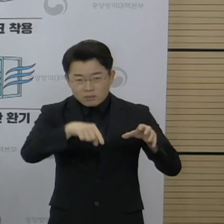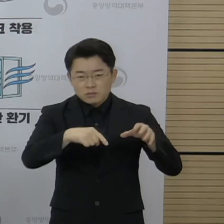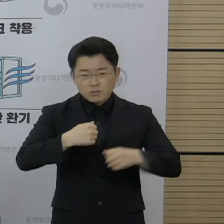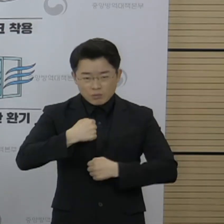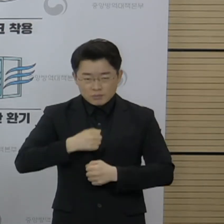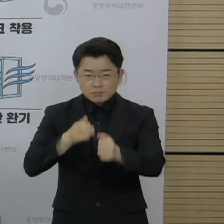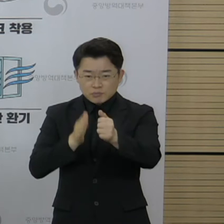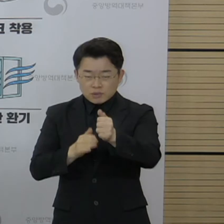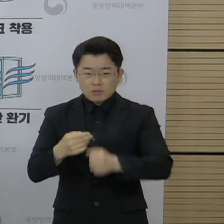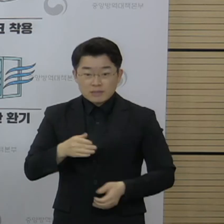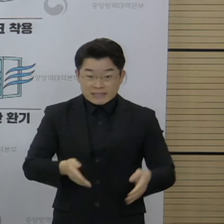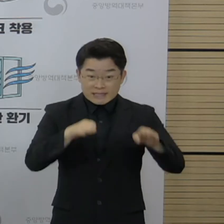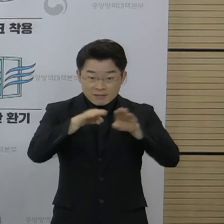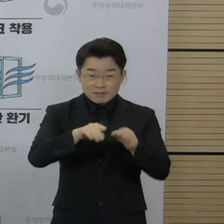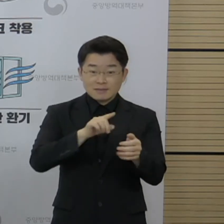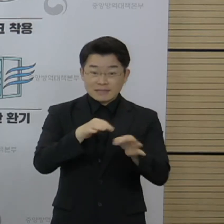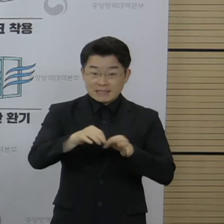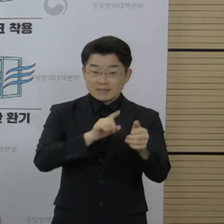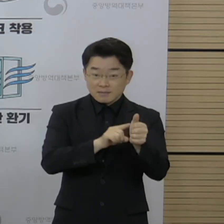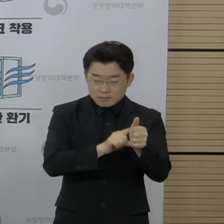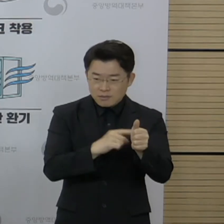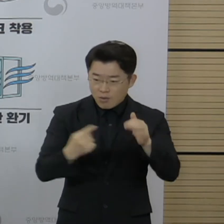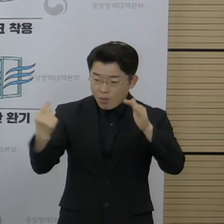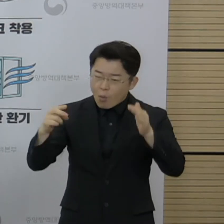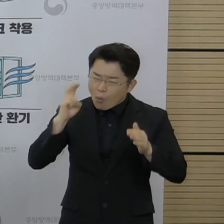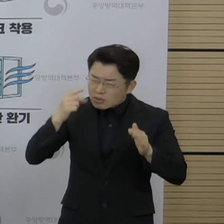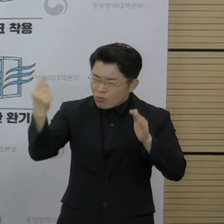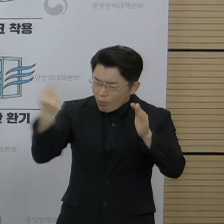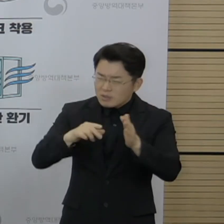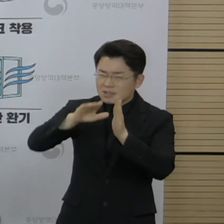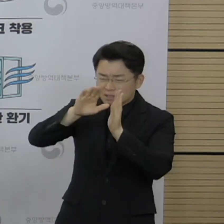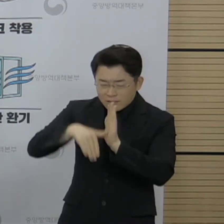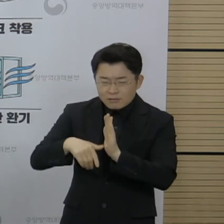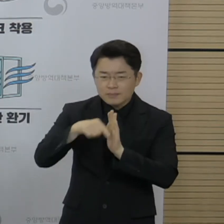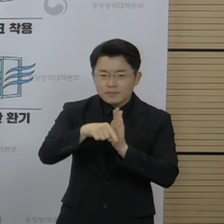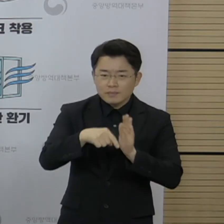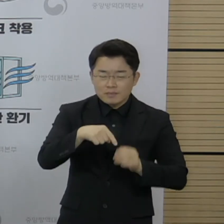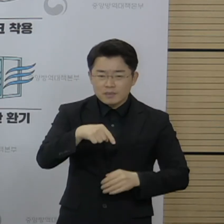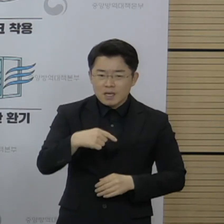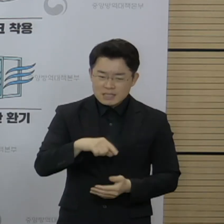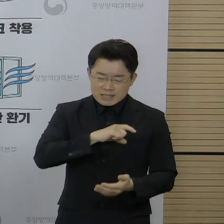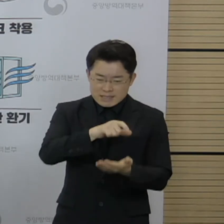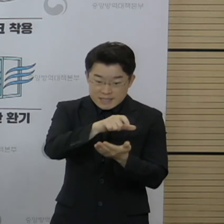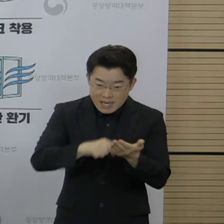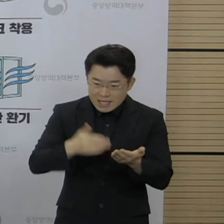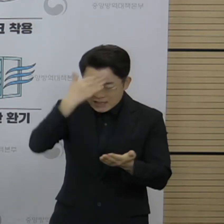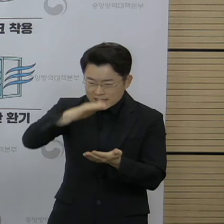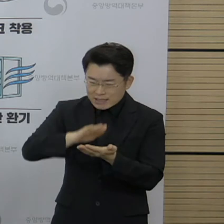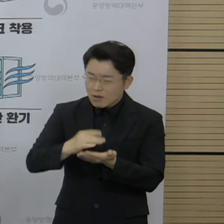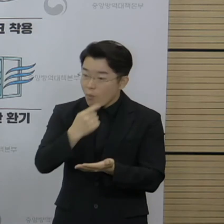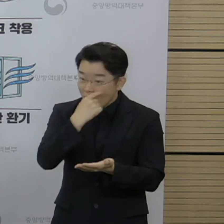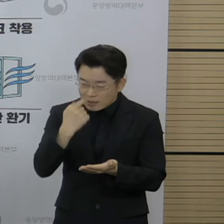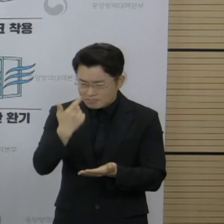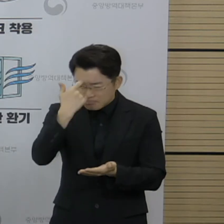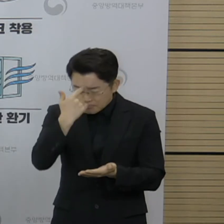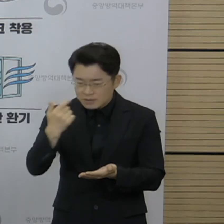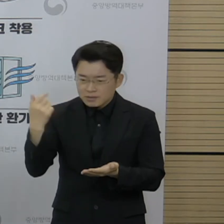방문자의 증상체크, 방명으로 관리, 주기적 환기 절차 철저 등을 당부드립니다.